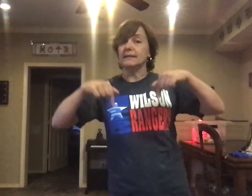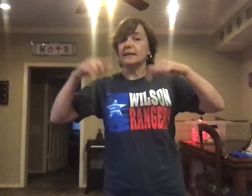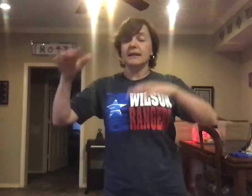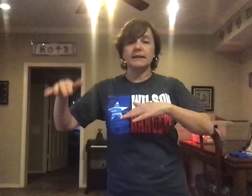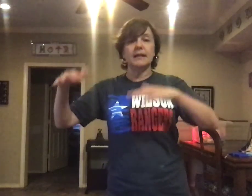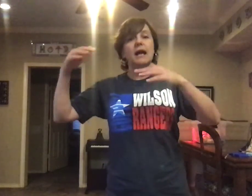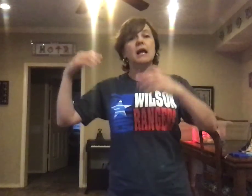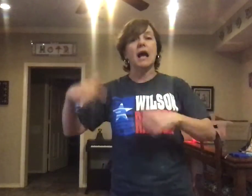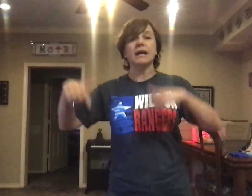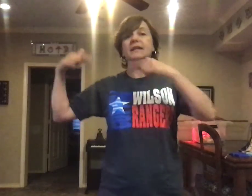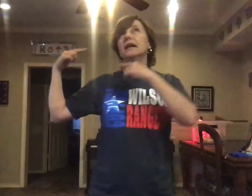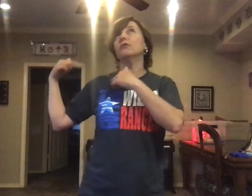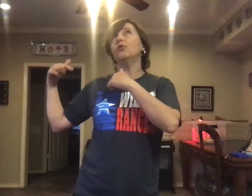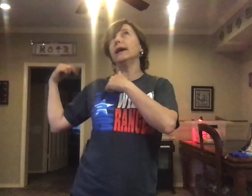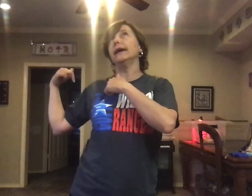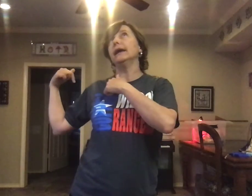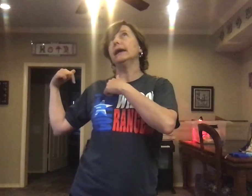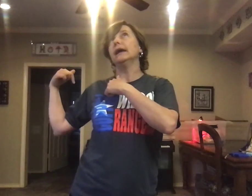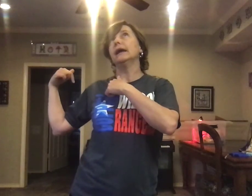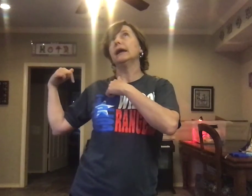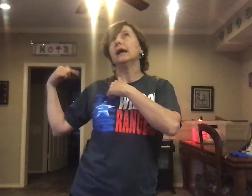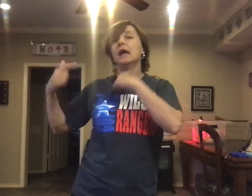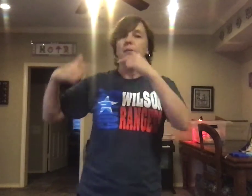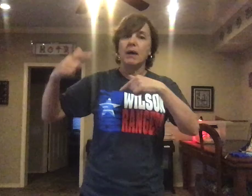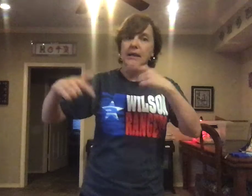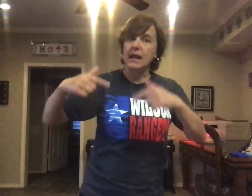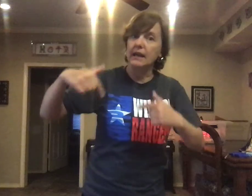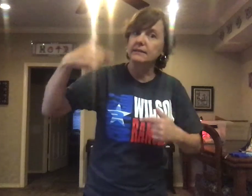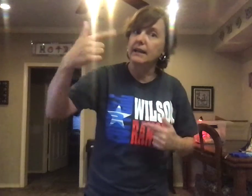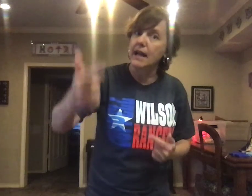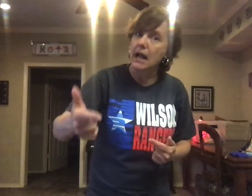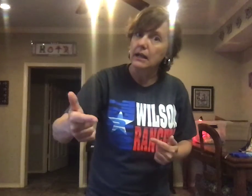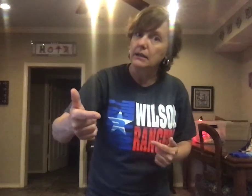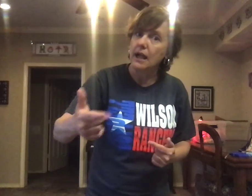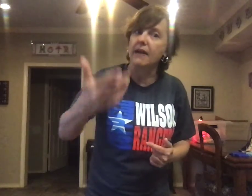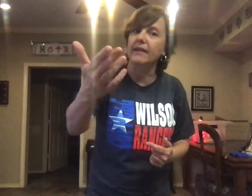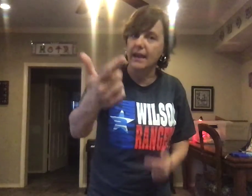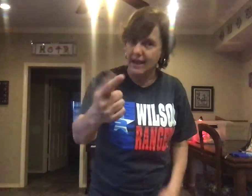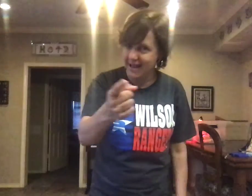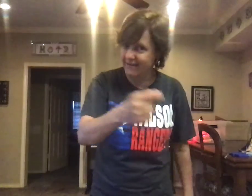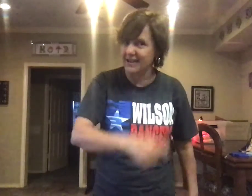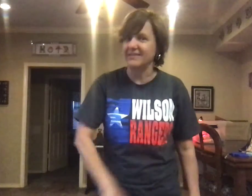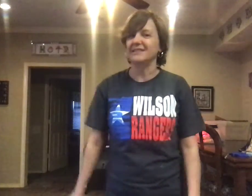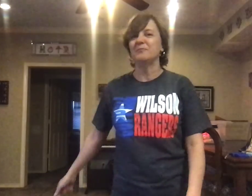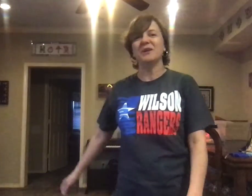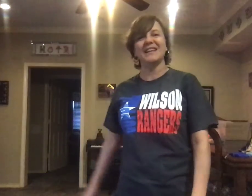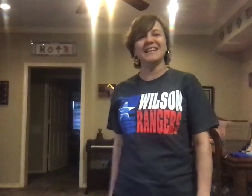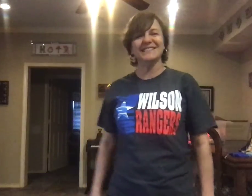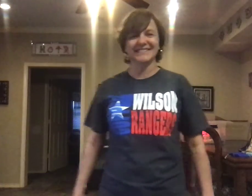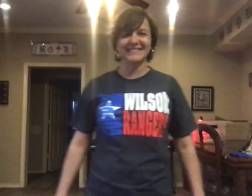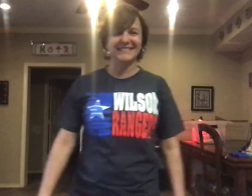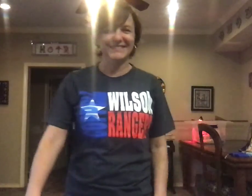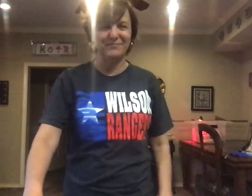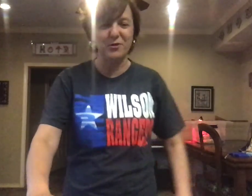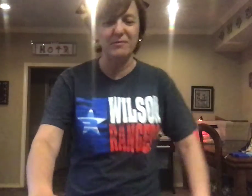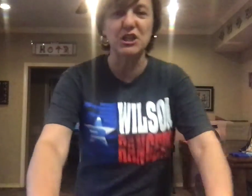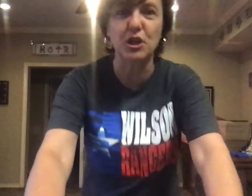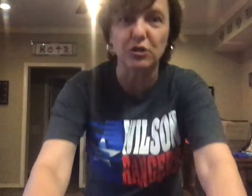etcétera. Ayer fue. Mañana será. A ver, a ver, a ver si pueden. Muy bien, chicos.